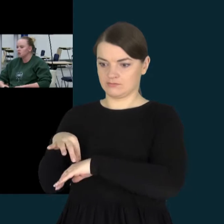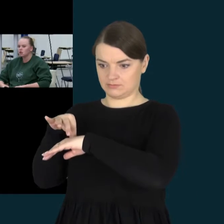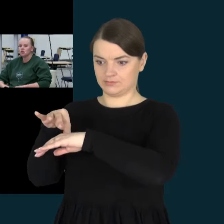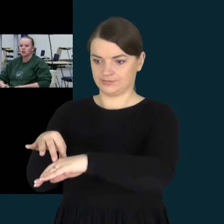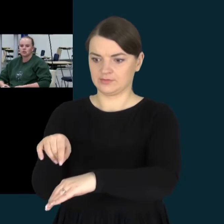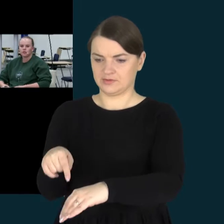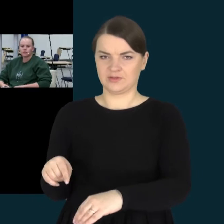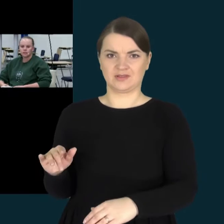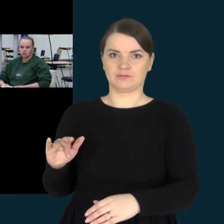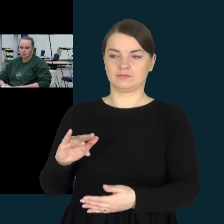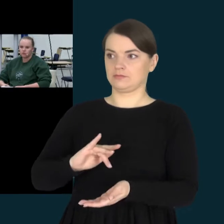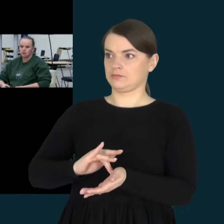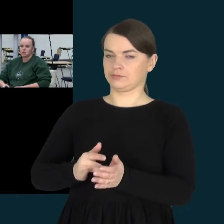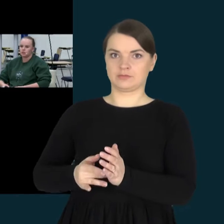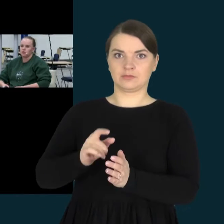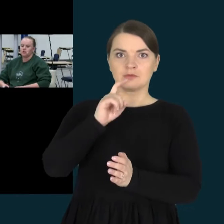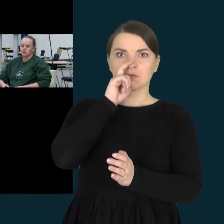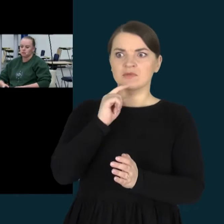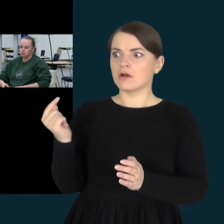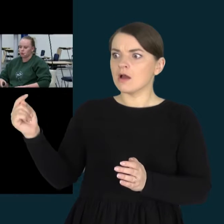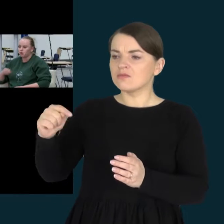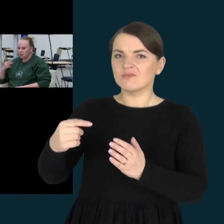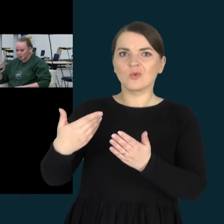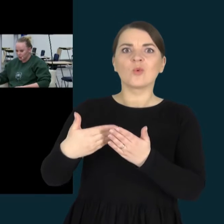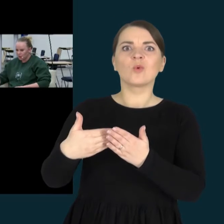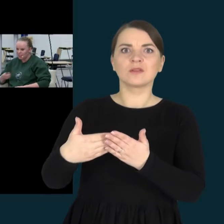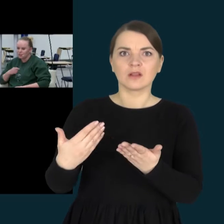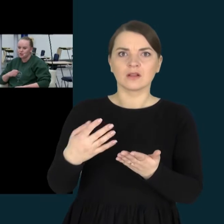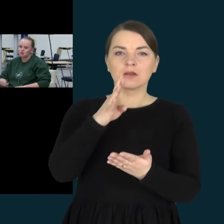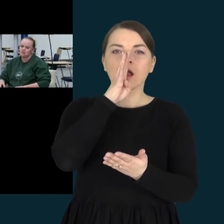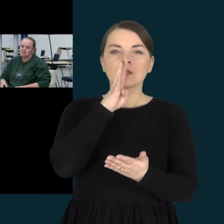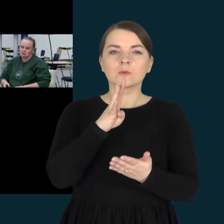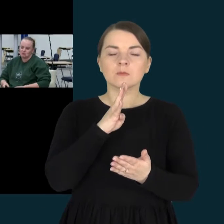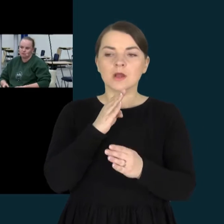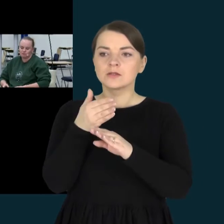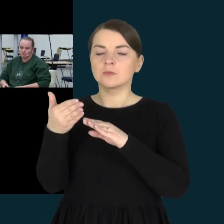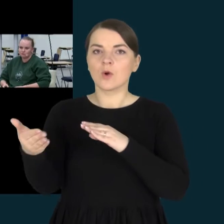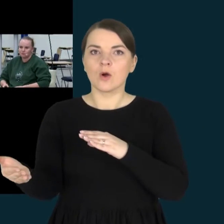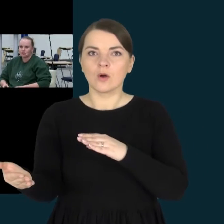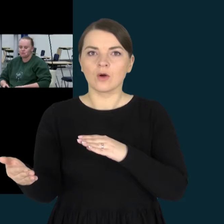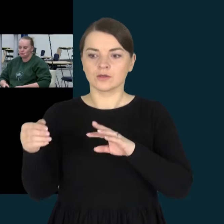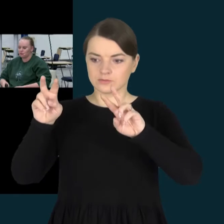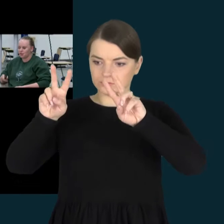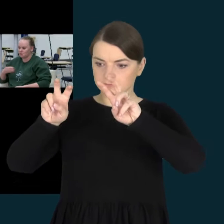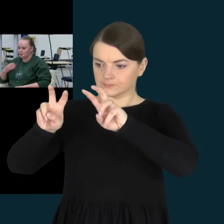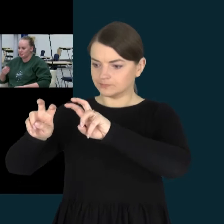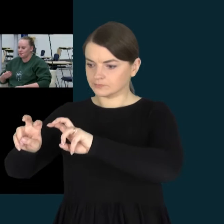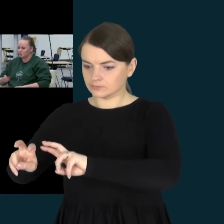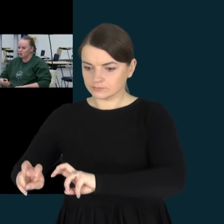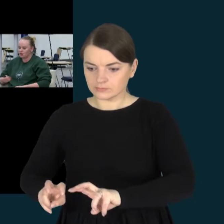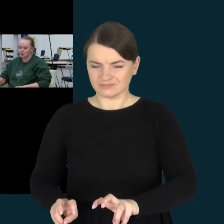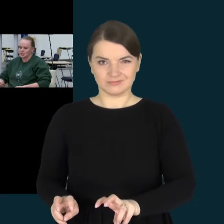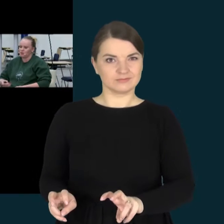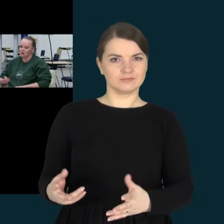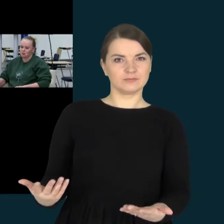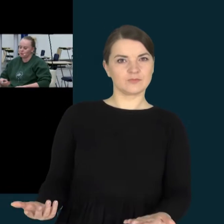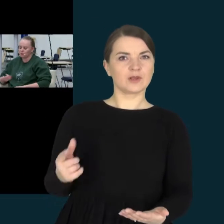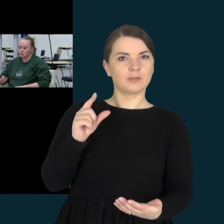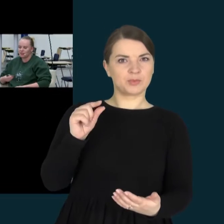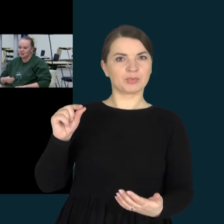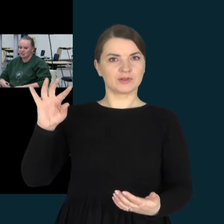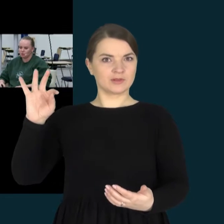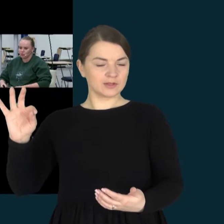atėjome, kai tyria mano vaiką. Po tų keturių mėnesių, net psichologinės,